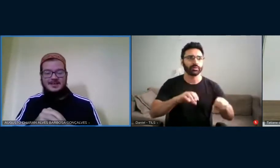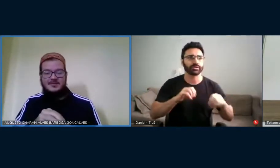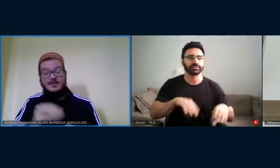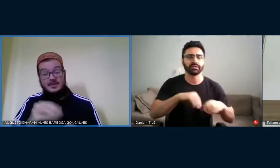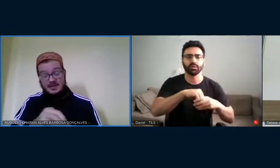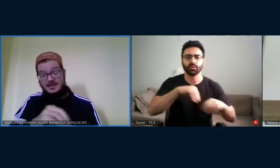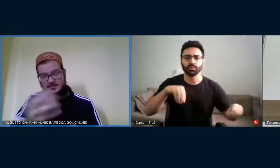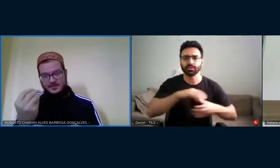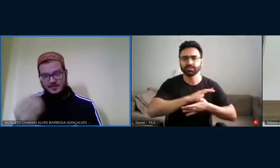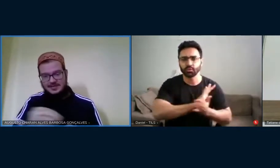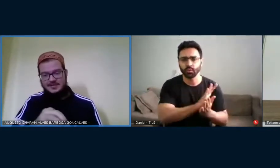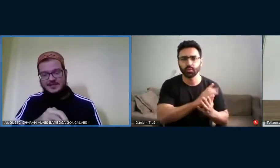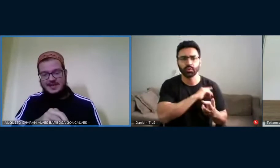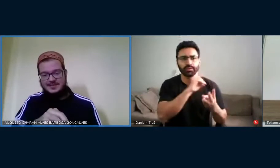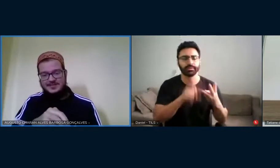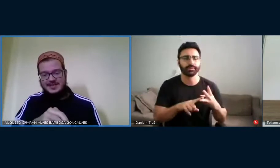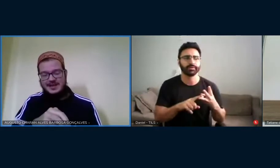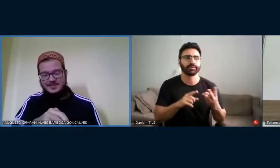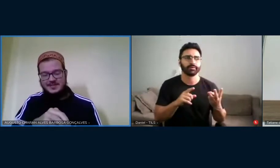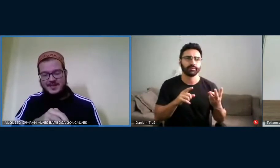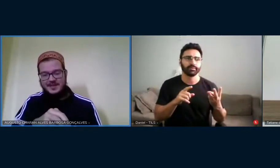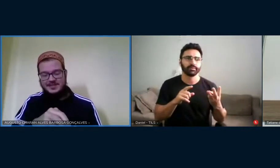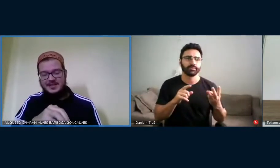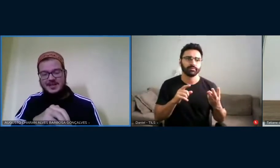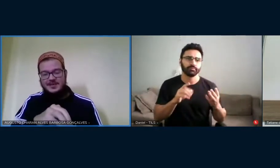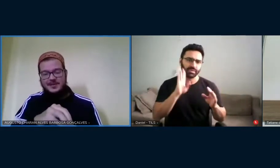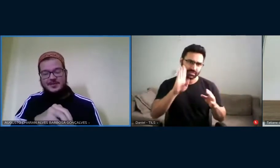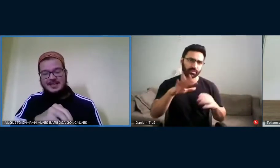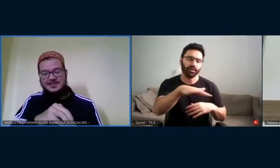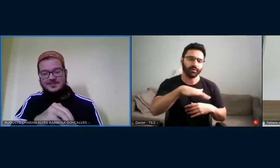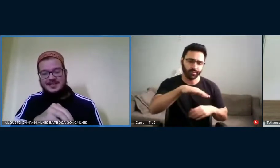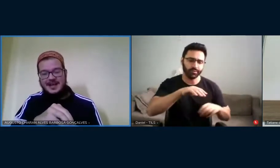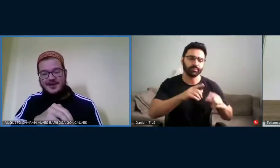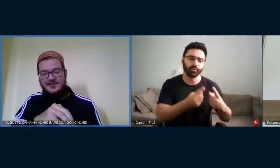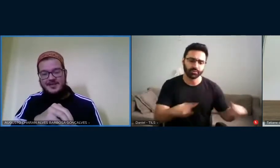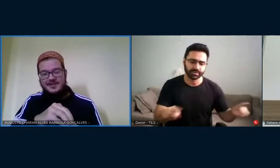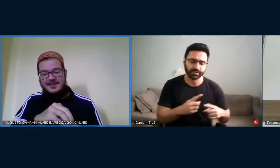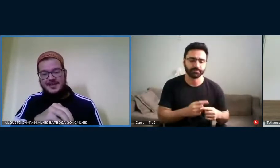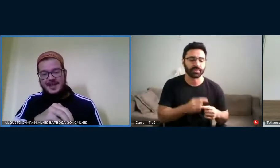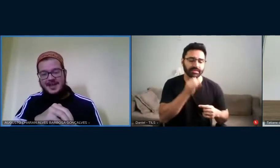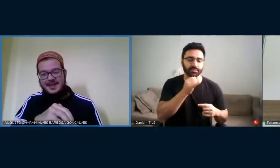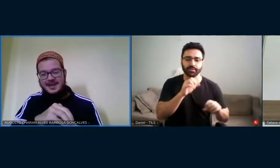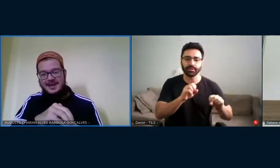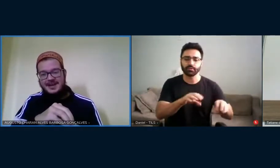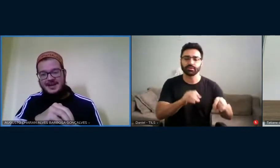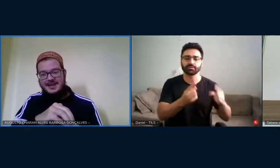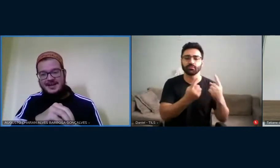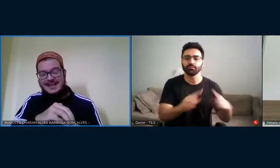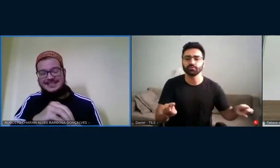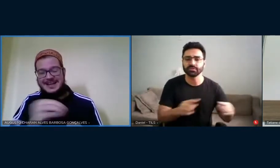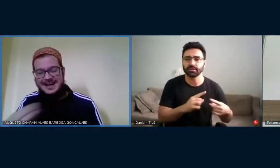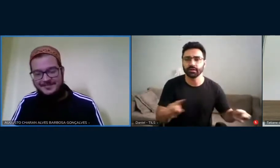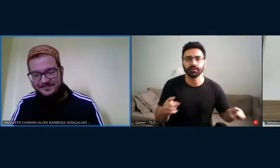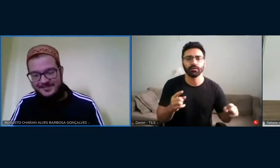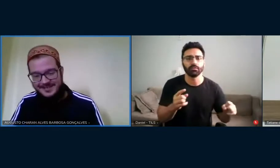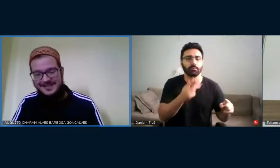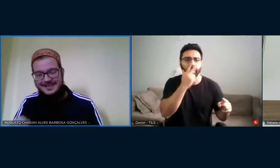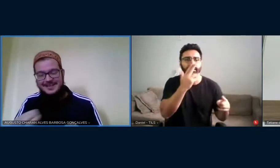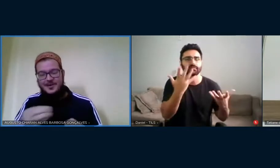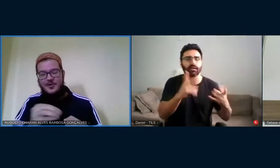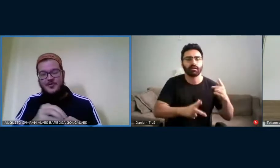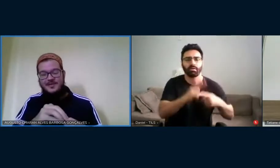educação, e isso estou dizendo da educação musical especificamente, uma educação musical que quer castrar